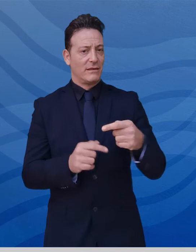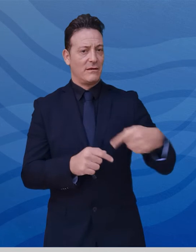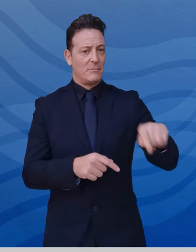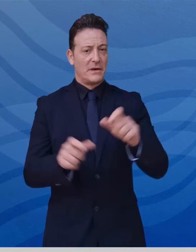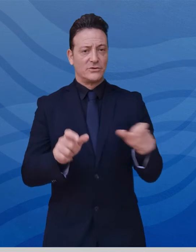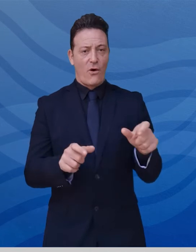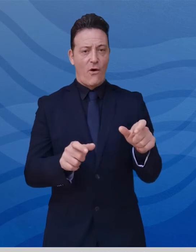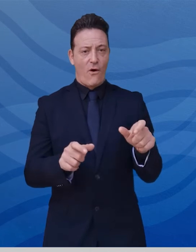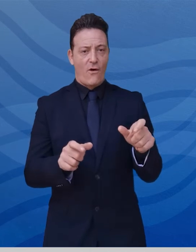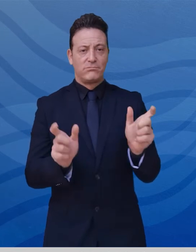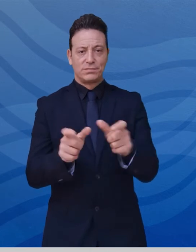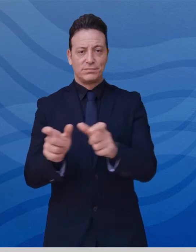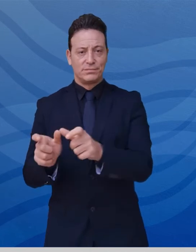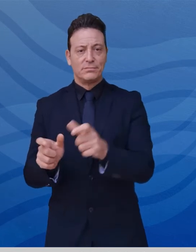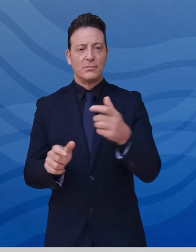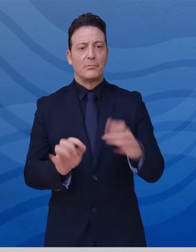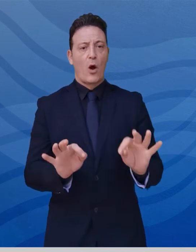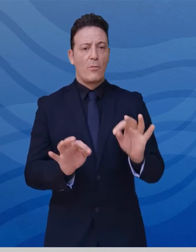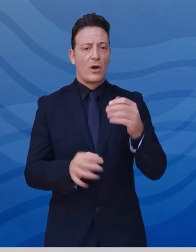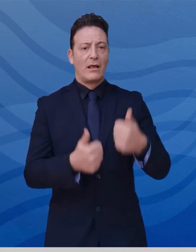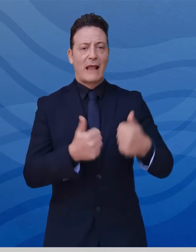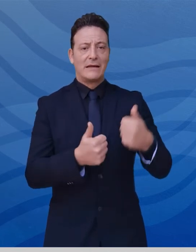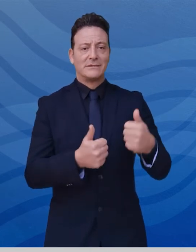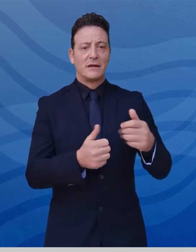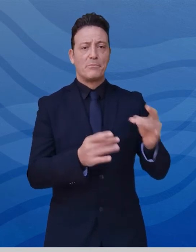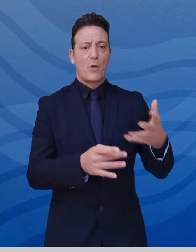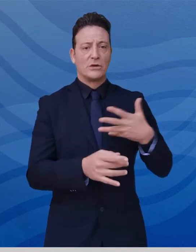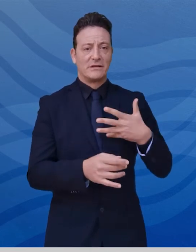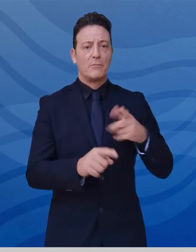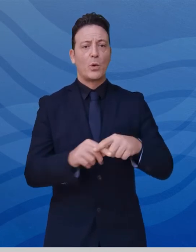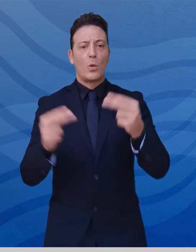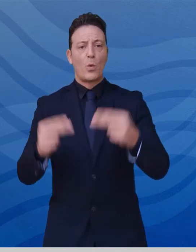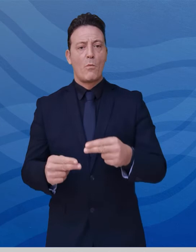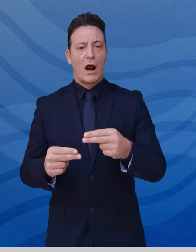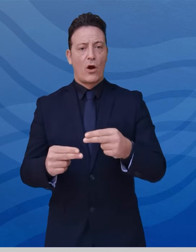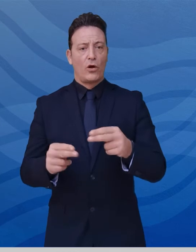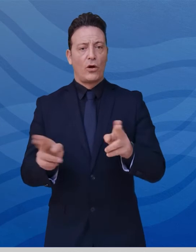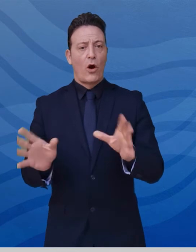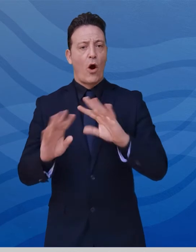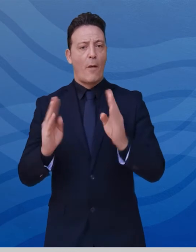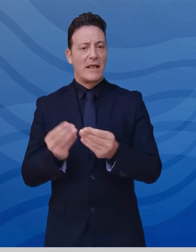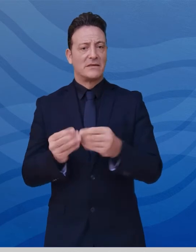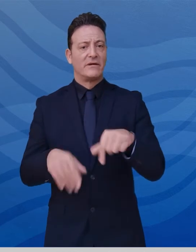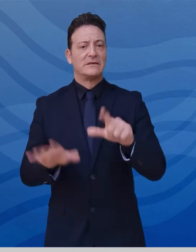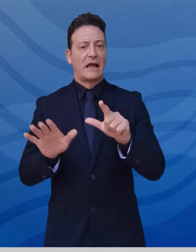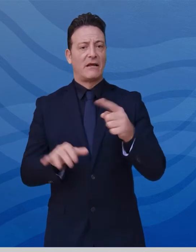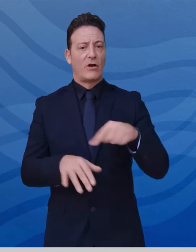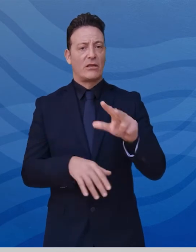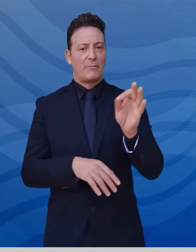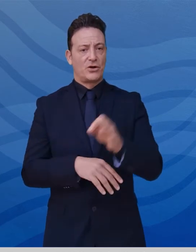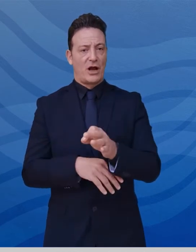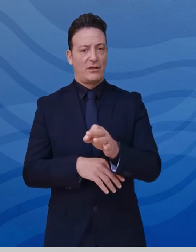proporzione test positivi e numero totale dei test effettuati, che oggi è al 7,3%.